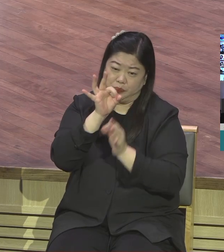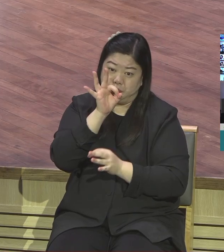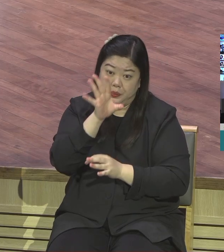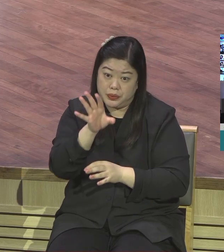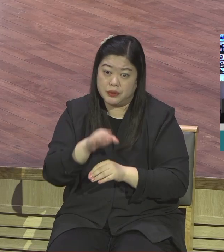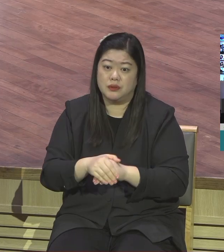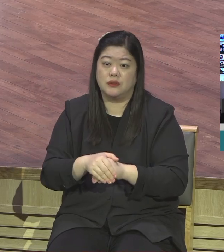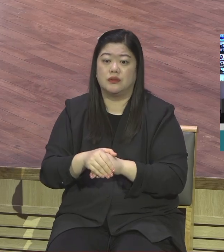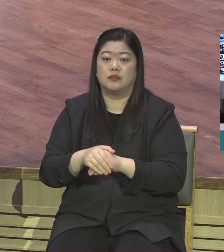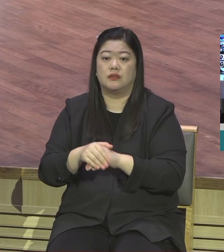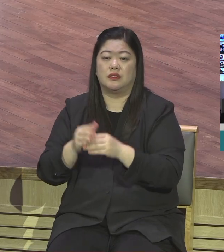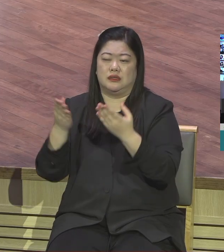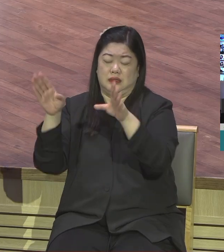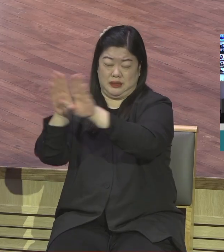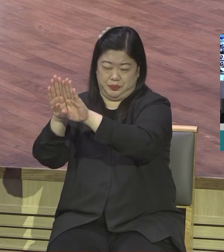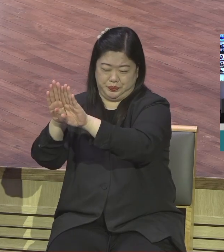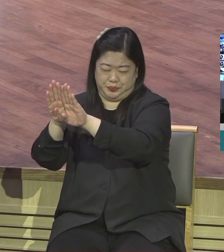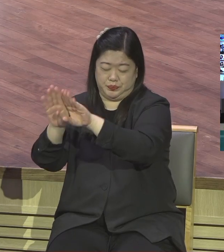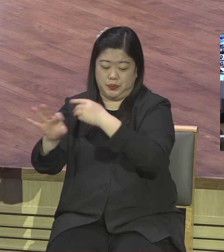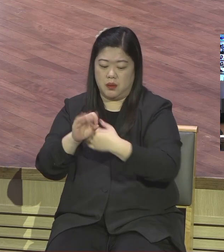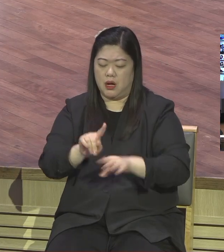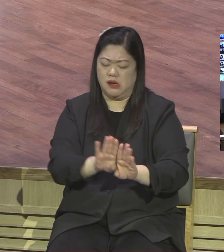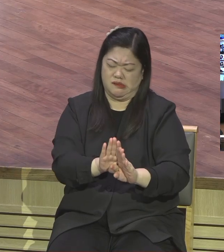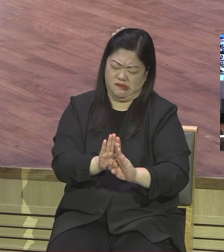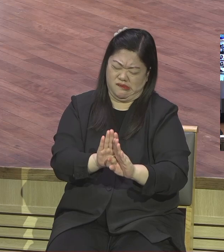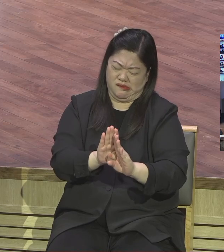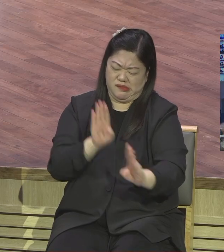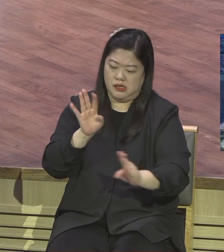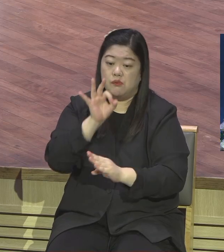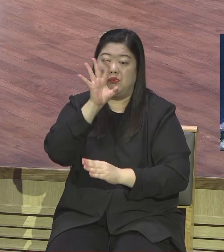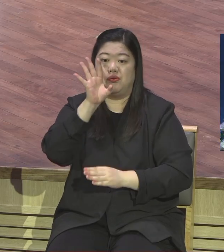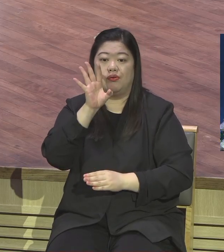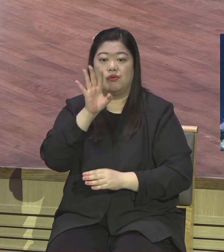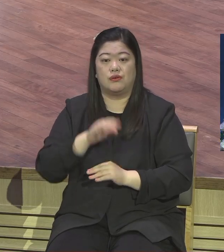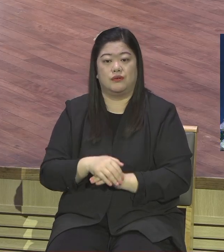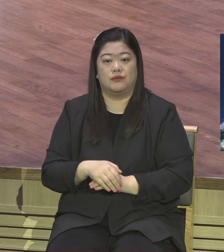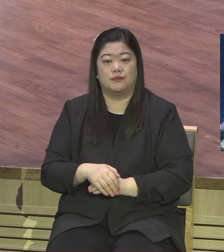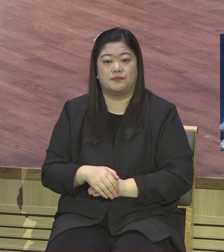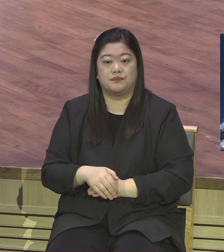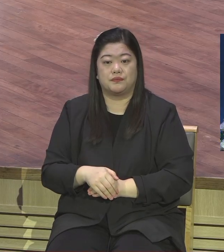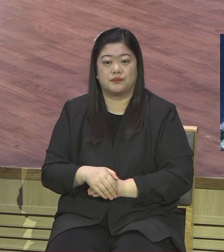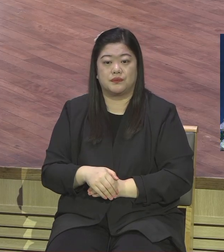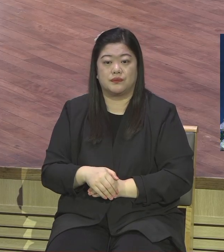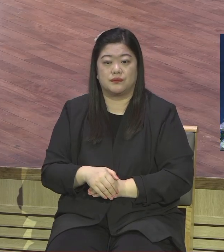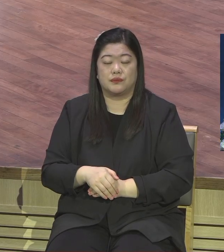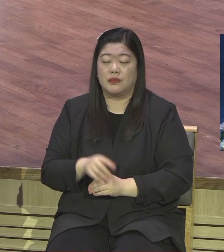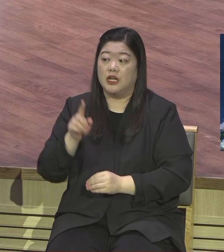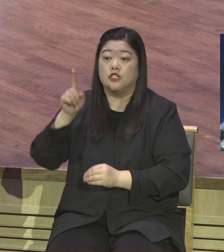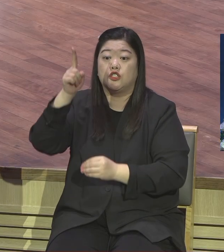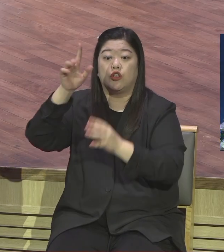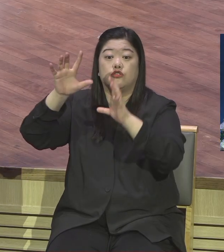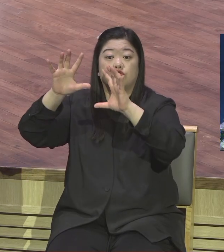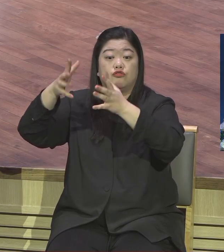이러시되 천국 열쇠는 예수 그리스도께서